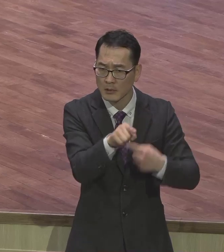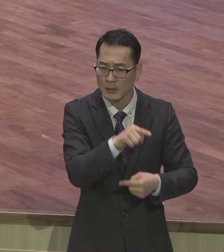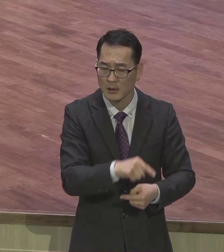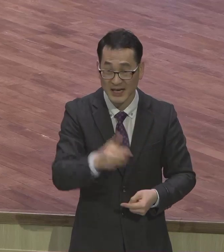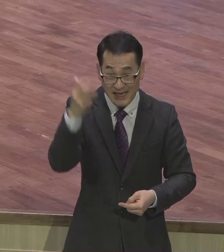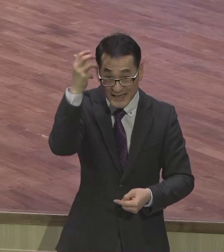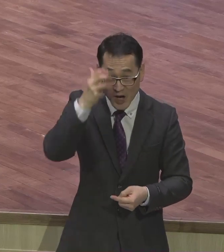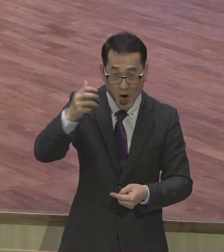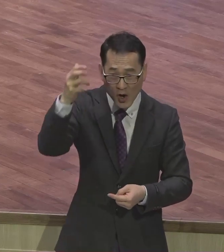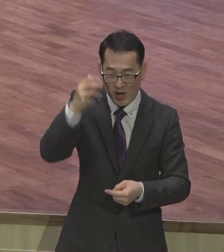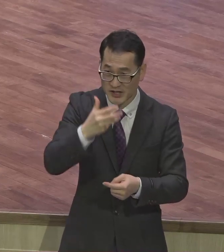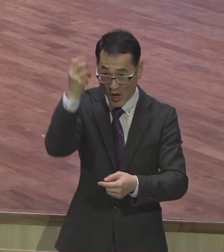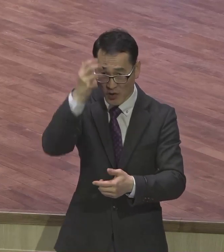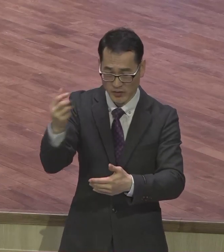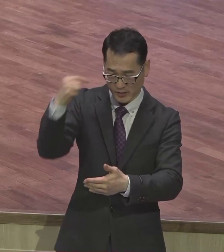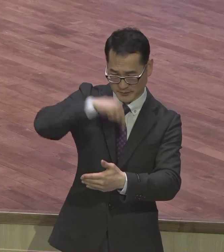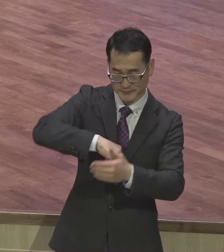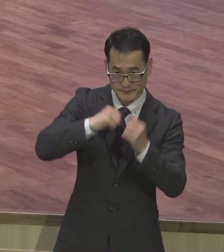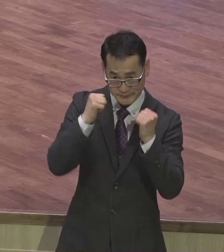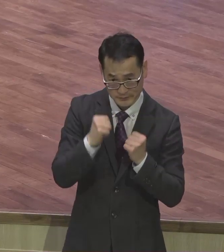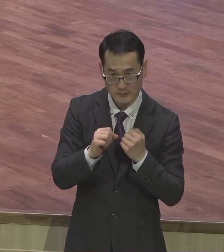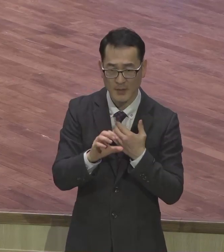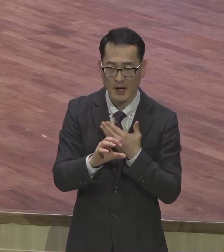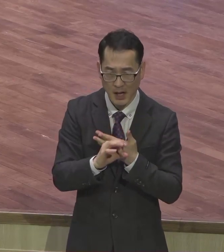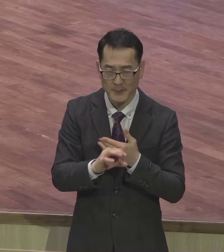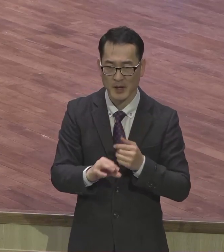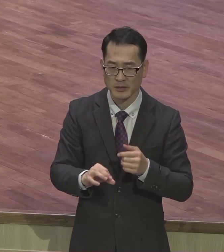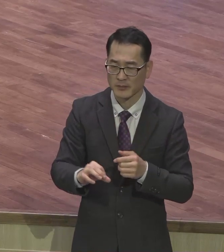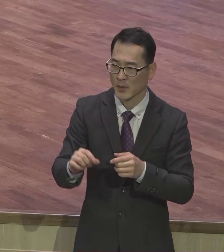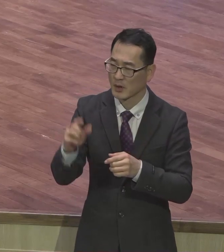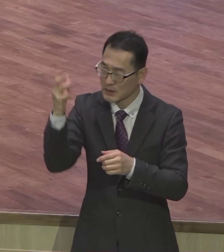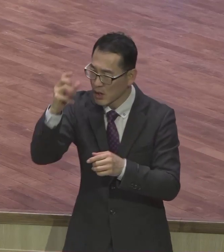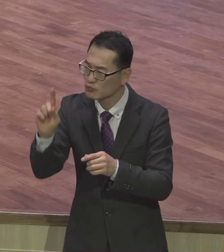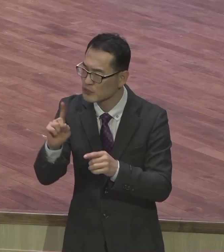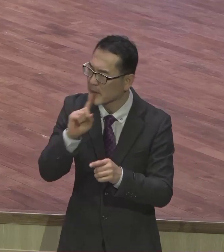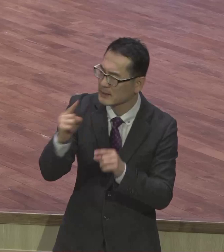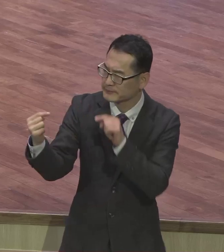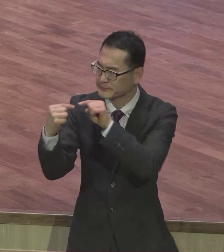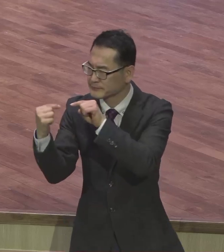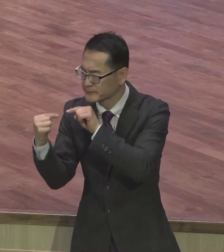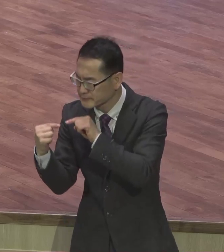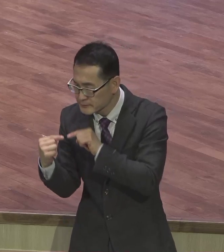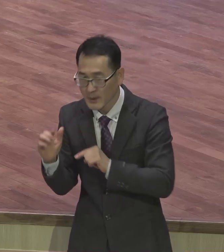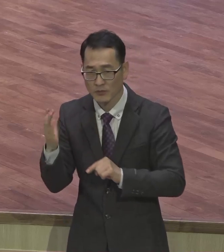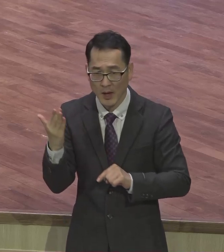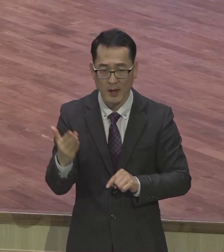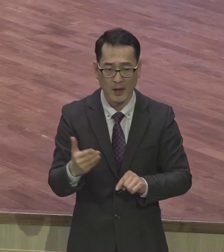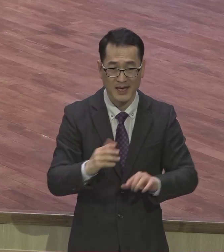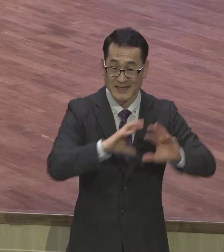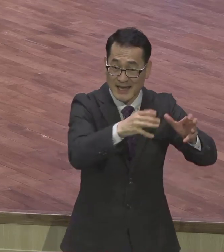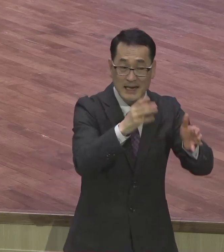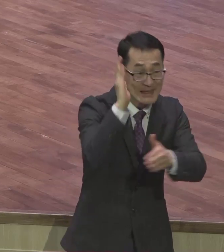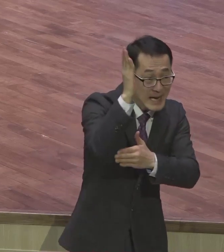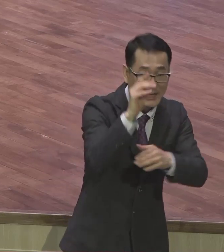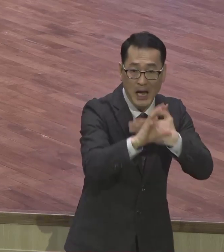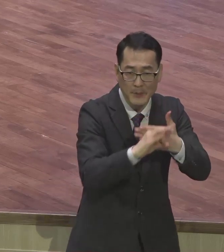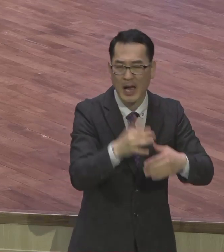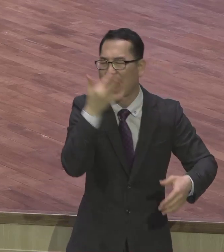영의 말을 하면 못 알아낸다 육신적인 말 안 들어 신문 말하고 테레만 하고 뉴스 말하면 다 알아들어 영적인 말 딱 들어 졸아